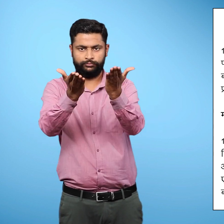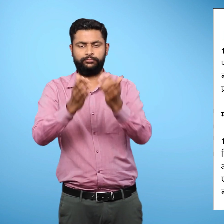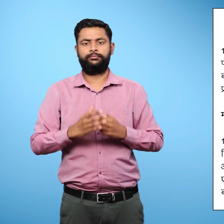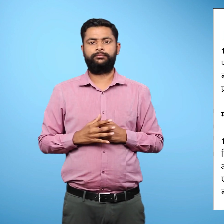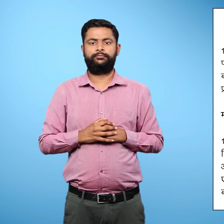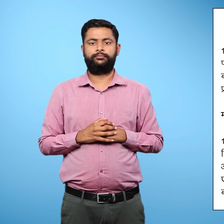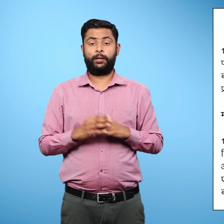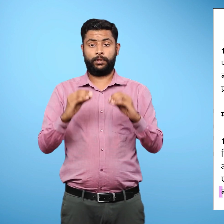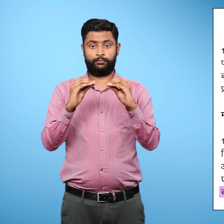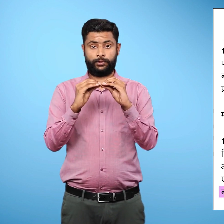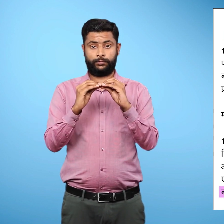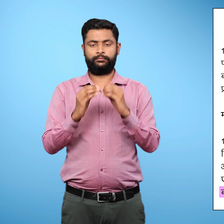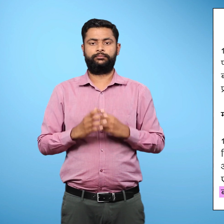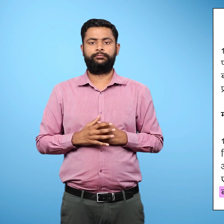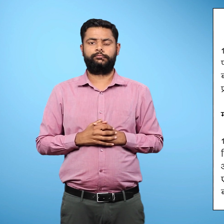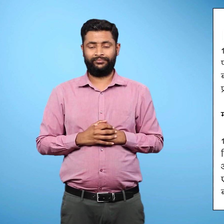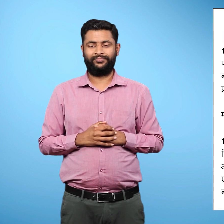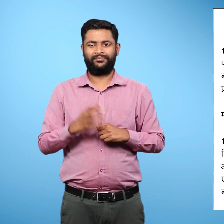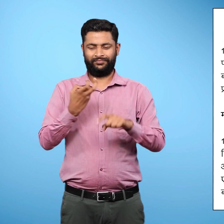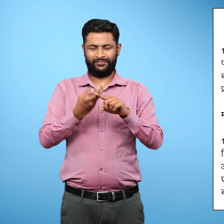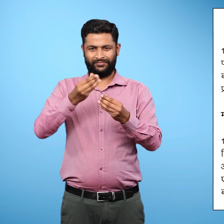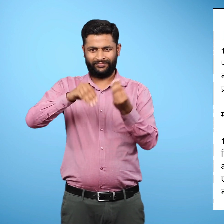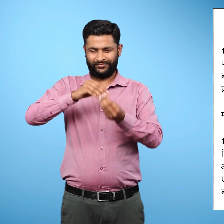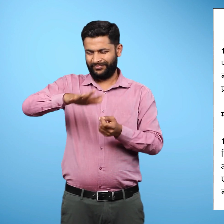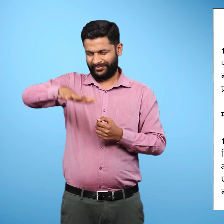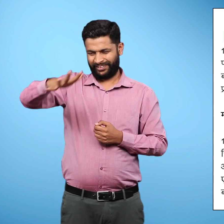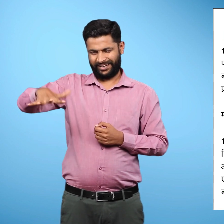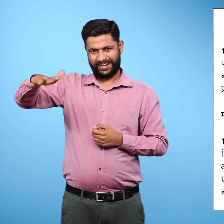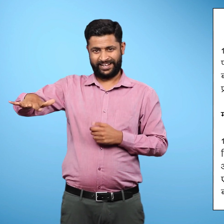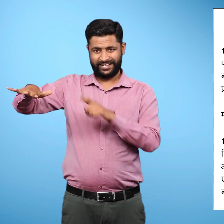ब पठार तिबबत